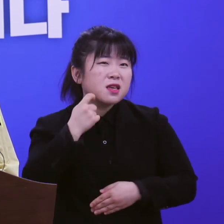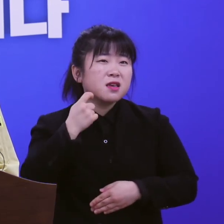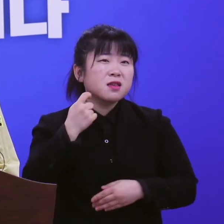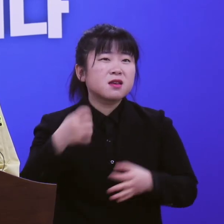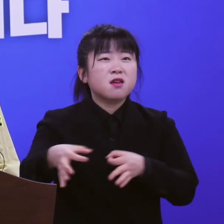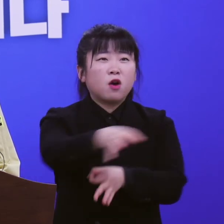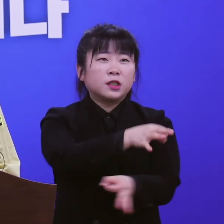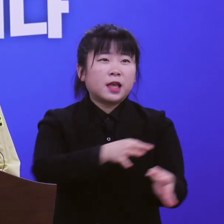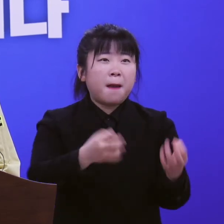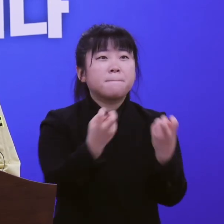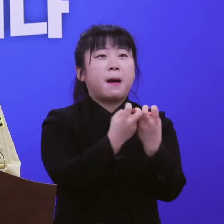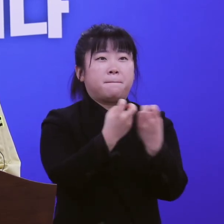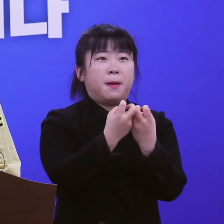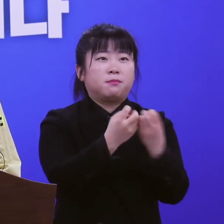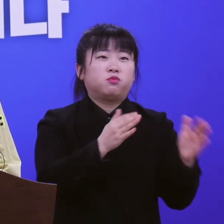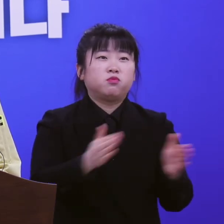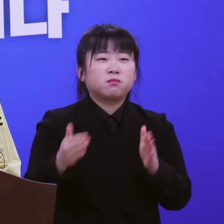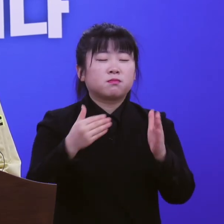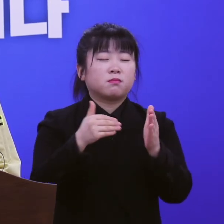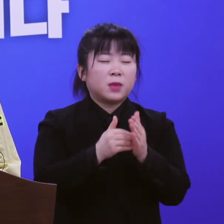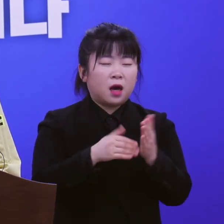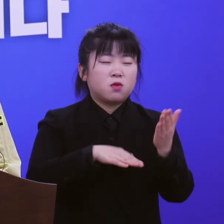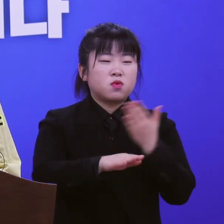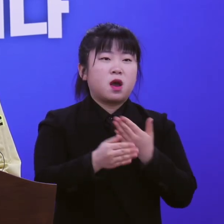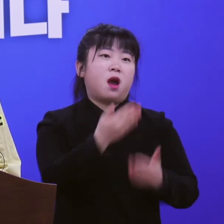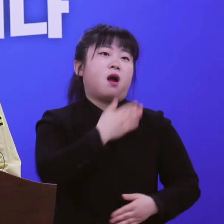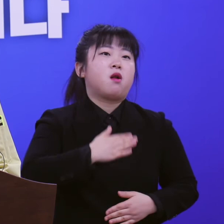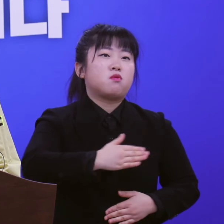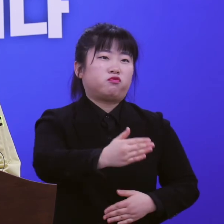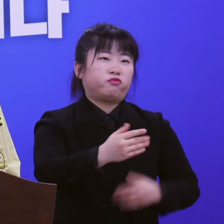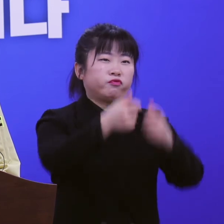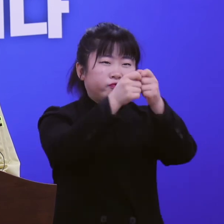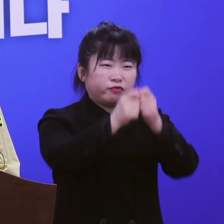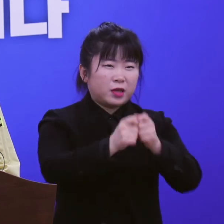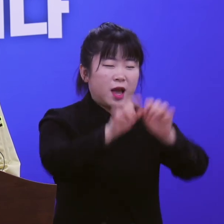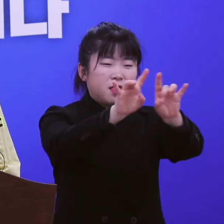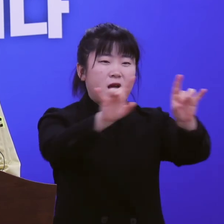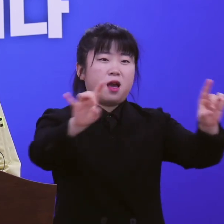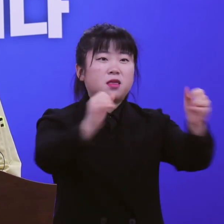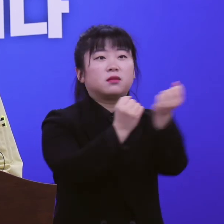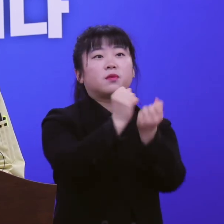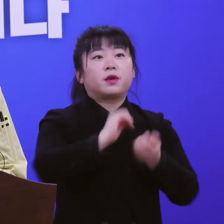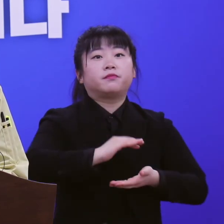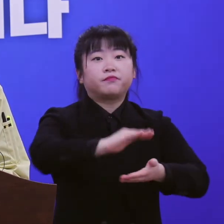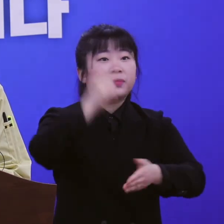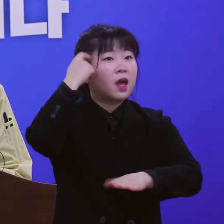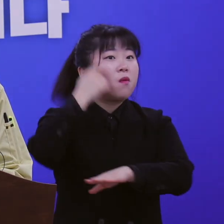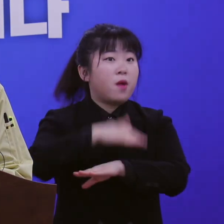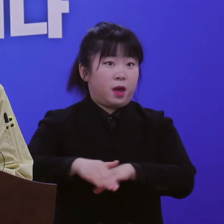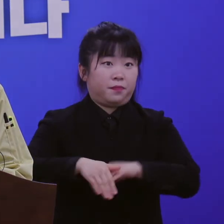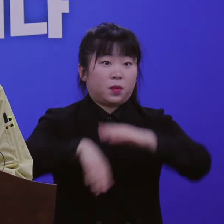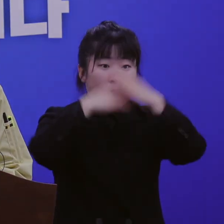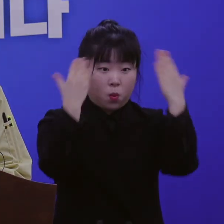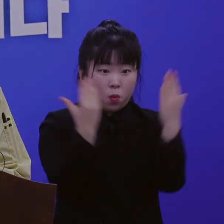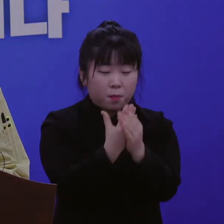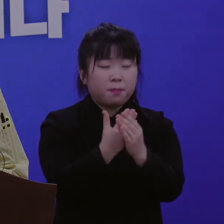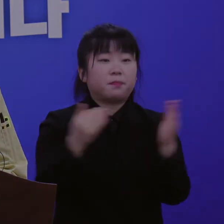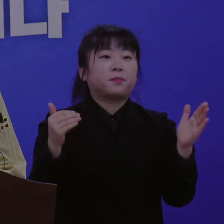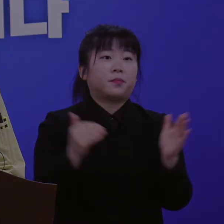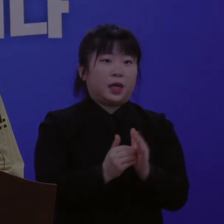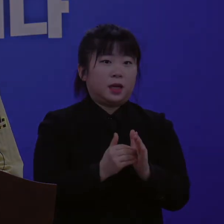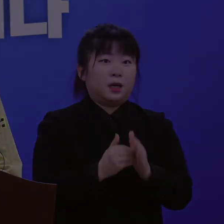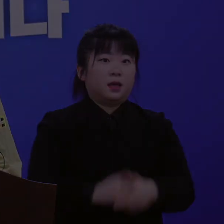대로 곧 언론 브리핑 등을 통해 도민 여러분께 자세히 설명드리도록 하겠습니다. 이상으로 오늘 브리핑을